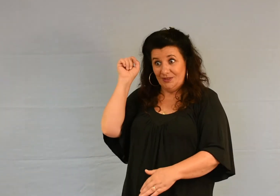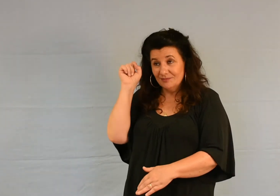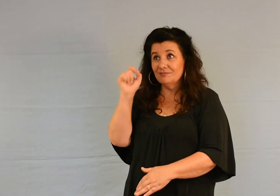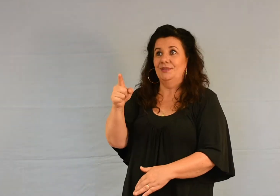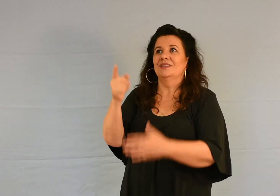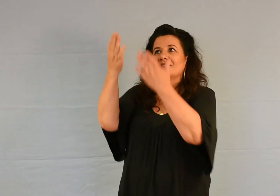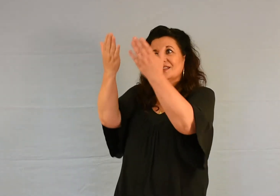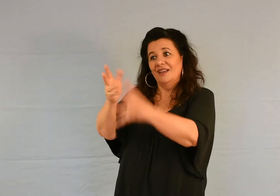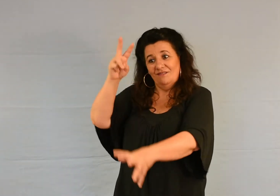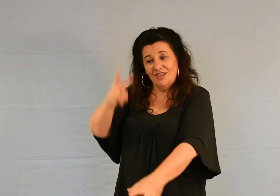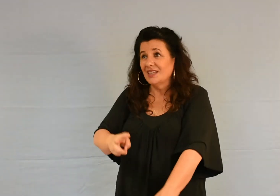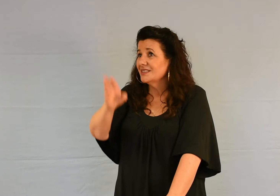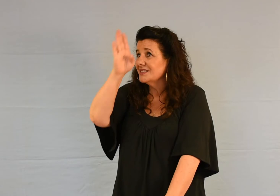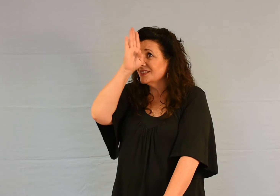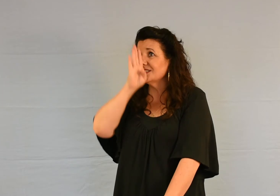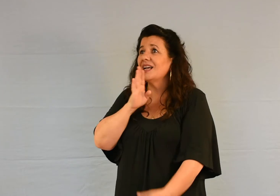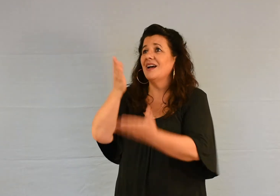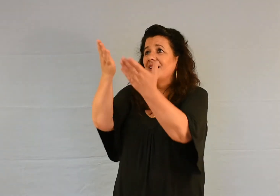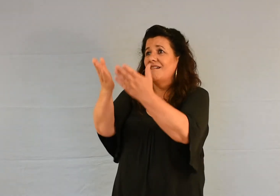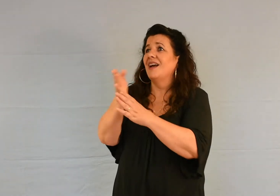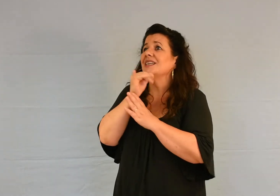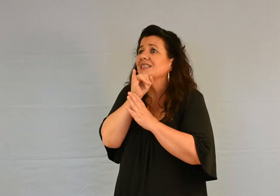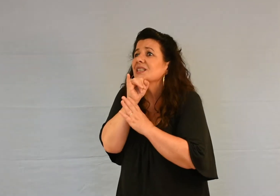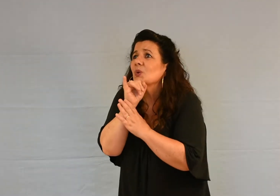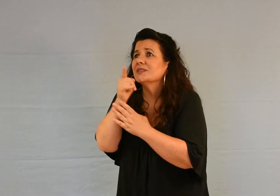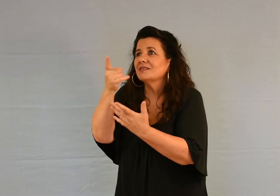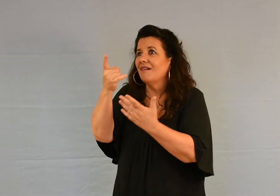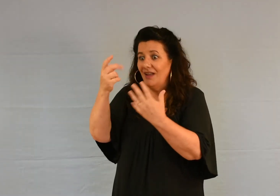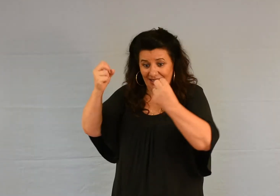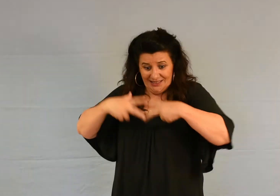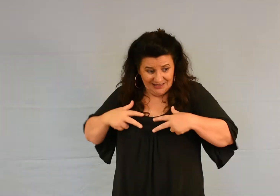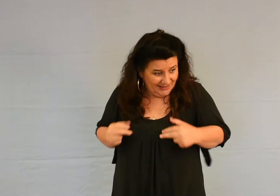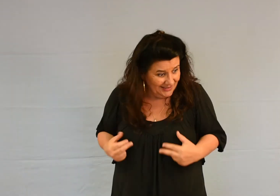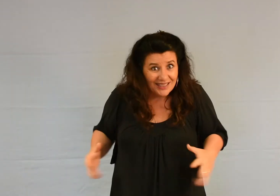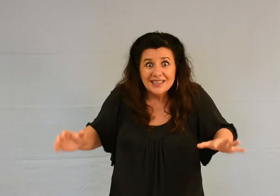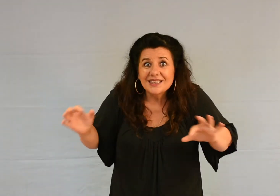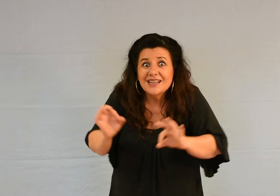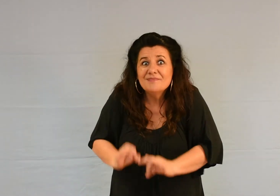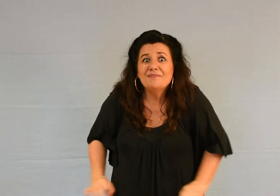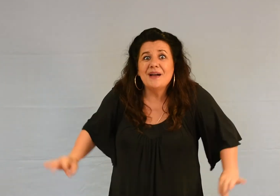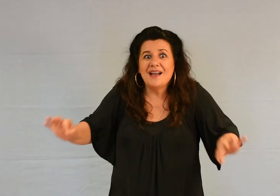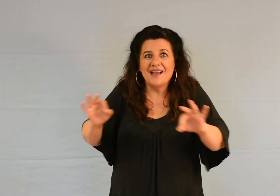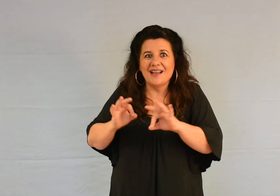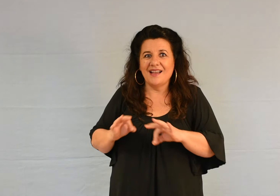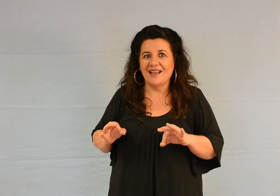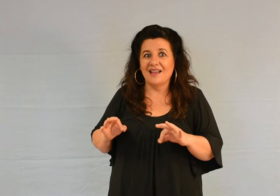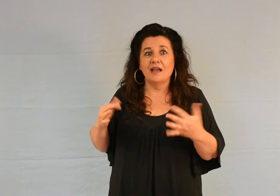Saint, innocent, immaculé, séparé maintenant des pécheurs,